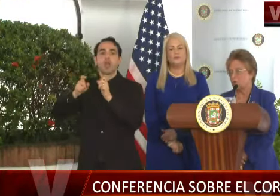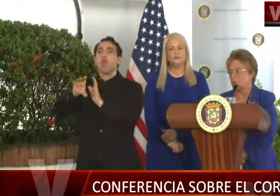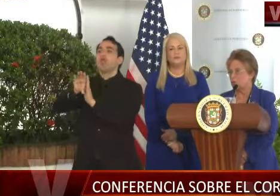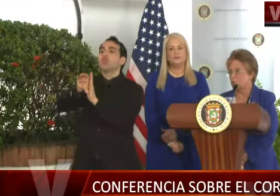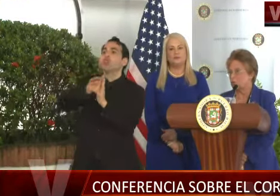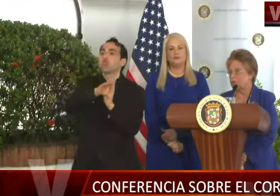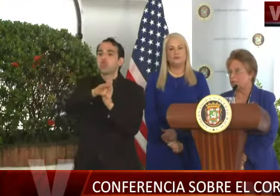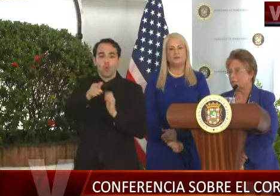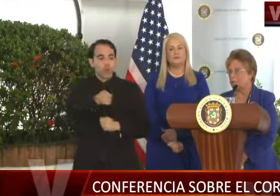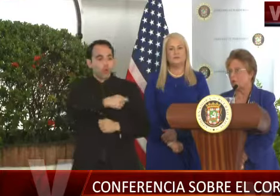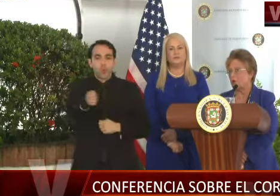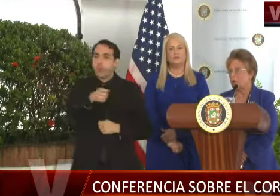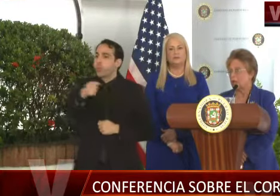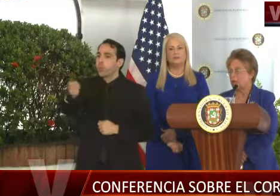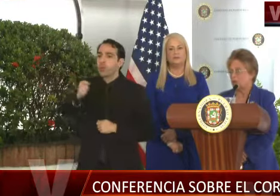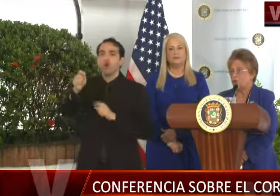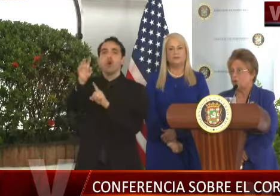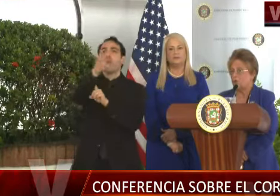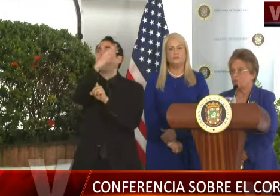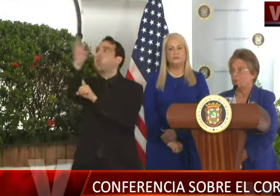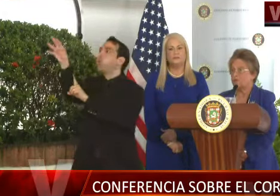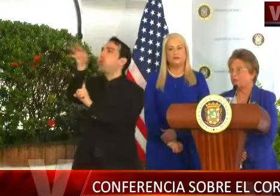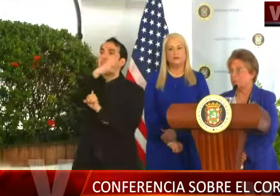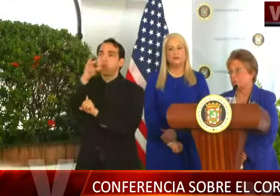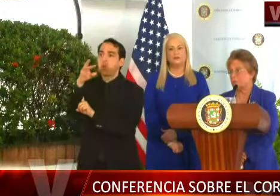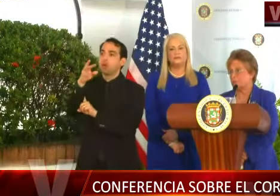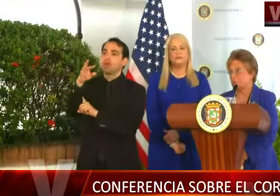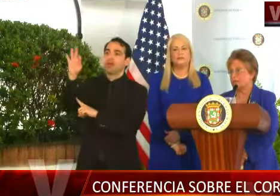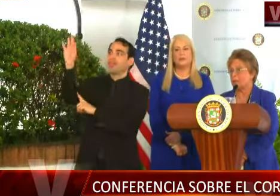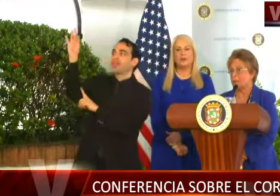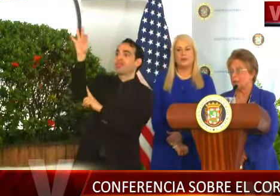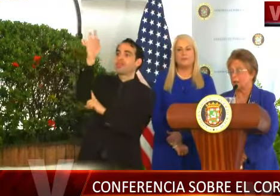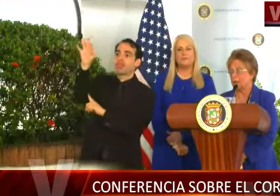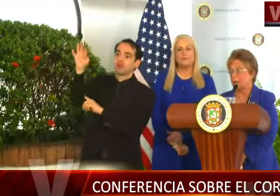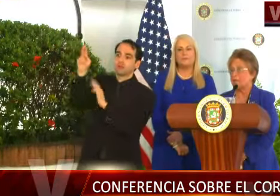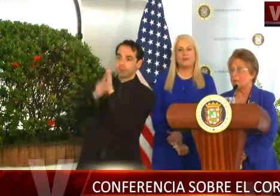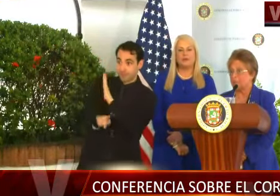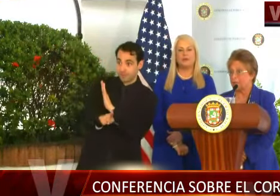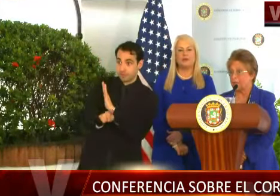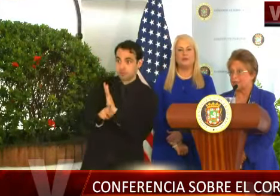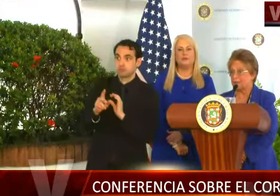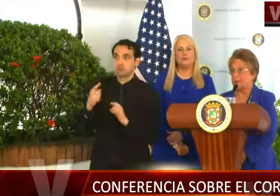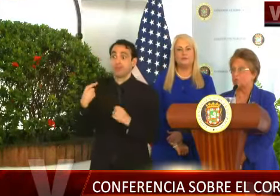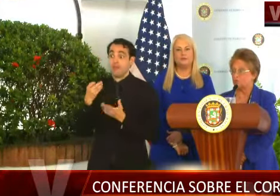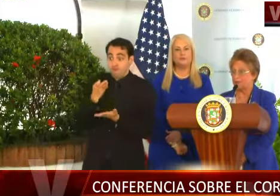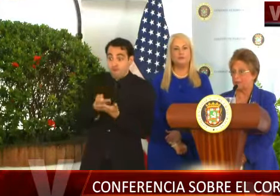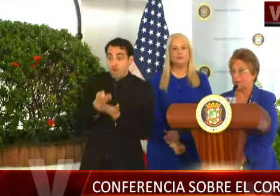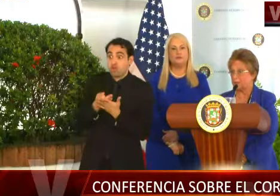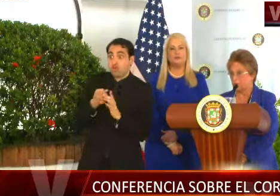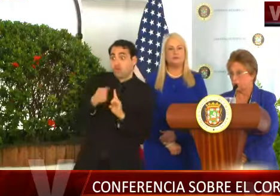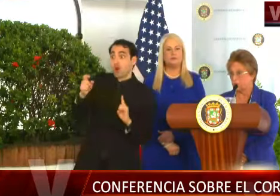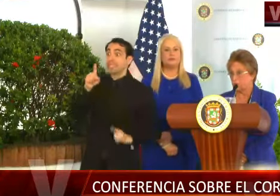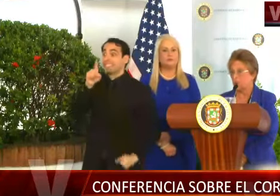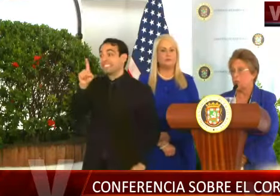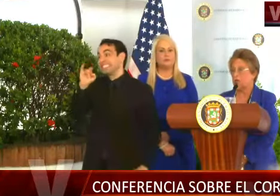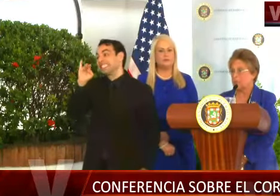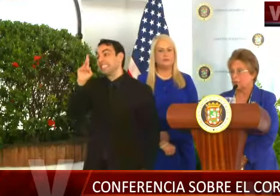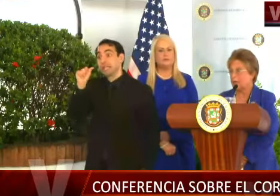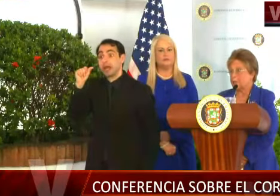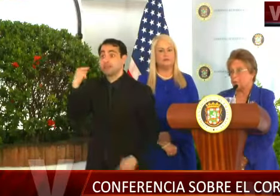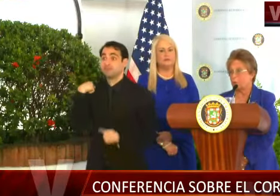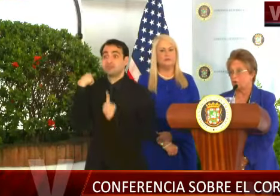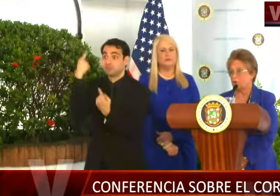funcionando todo el tiempo. Los fondos que se dieron durante la epidemia de zika todavía quedan algunos.